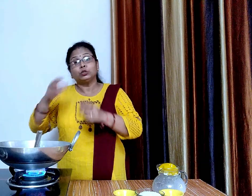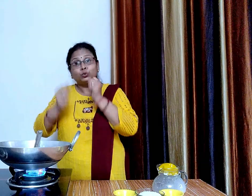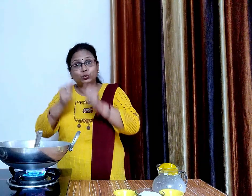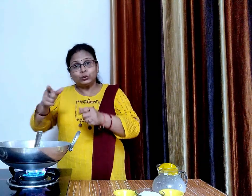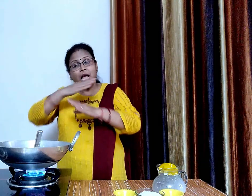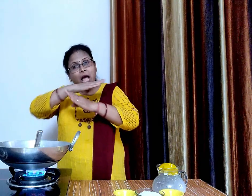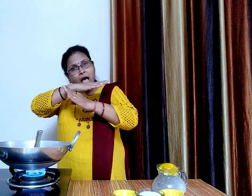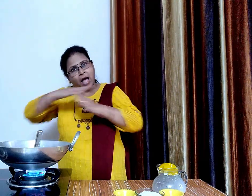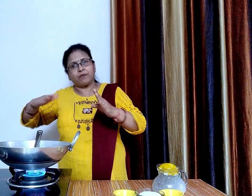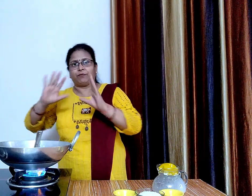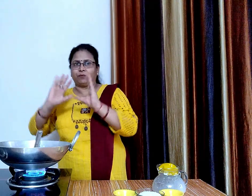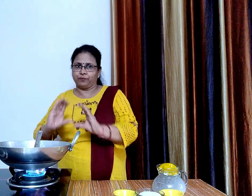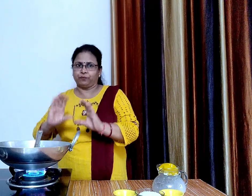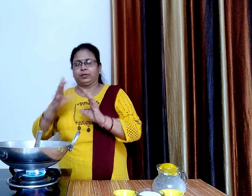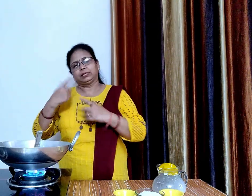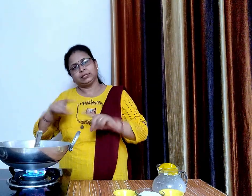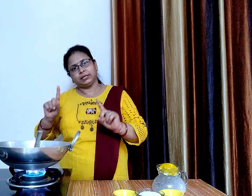दूट को आदा हुने तक उबालते रहेंगे